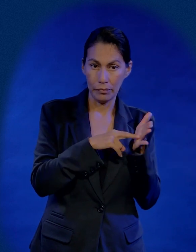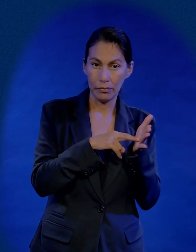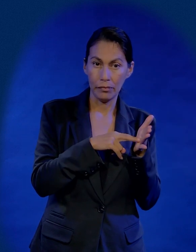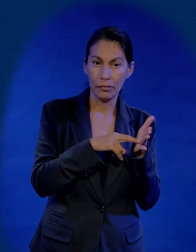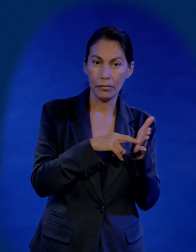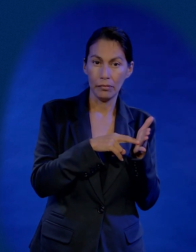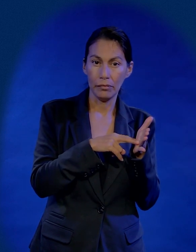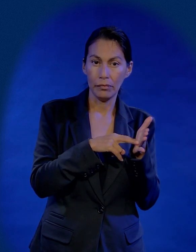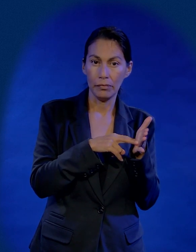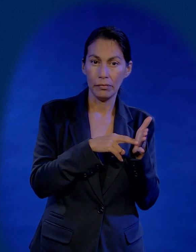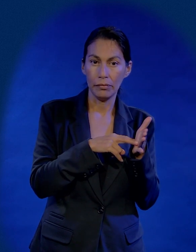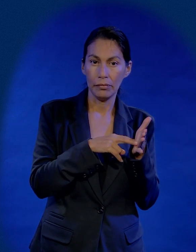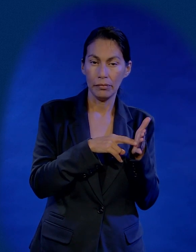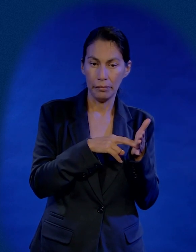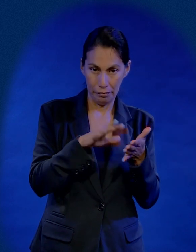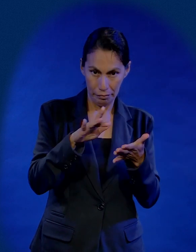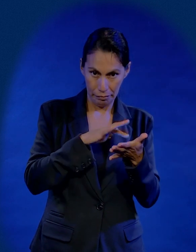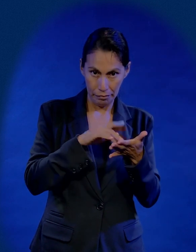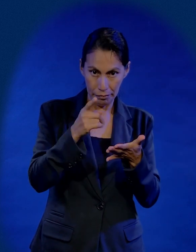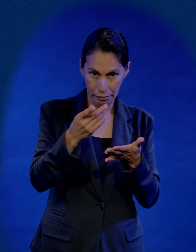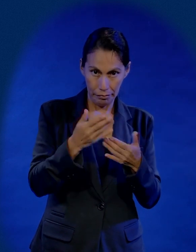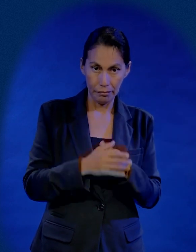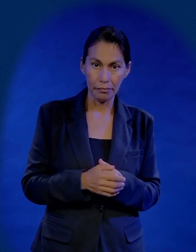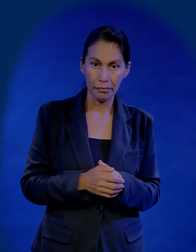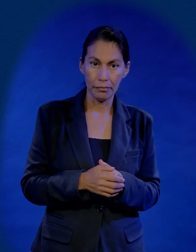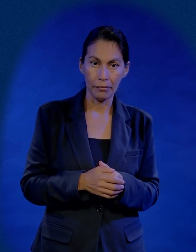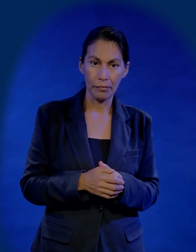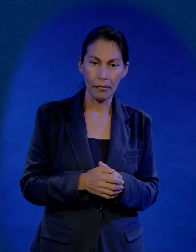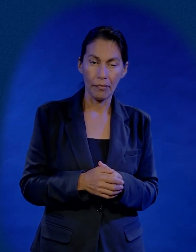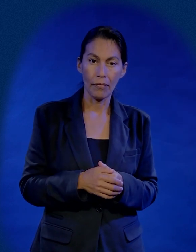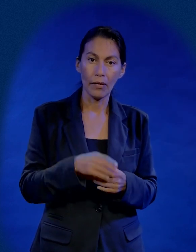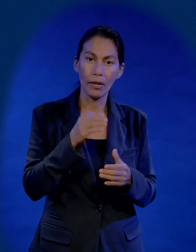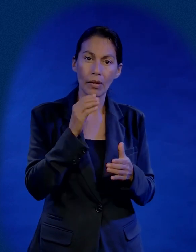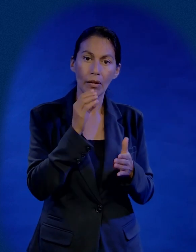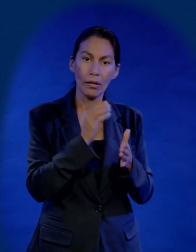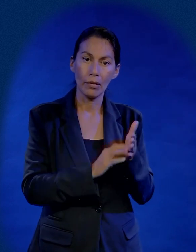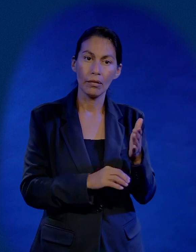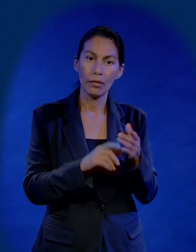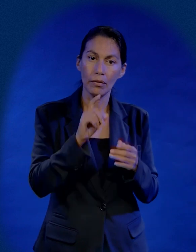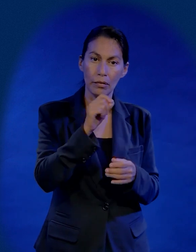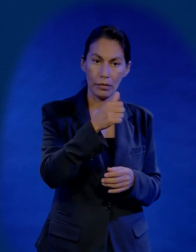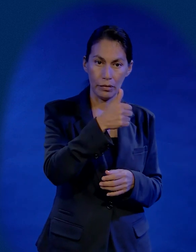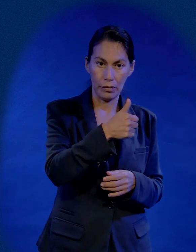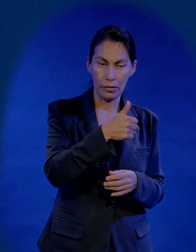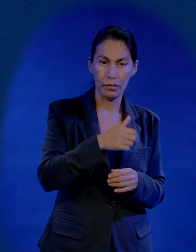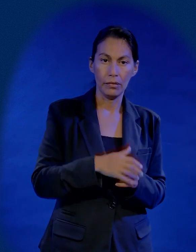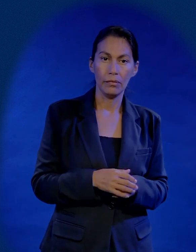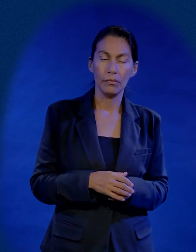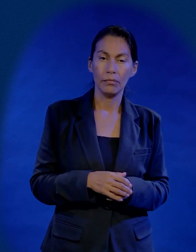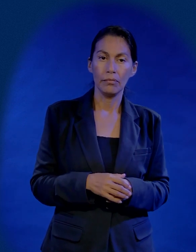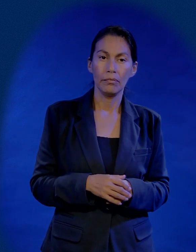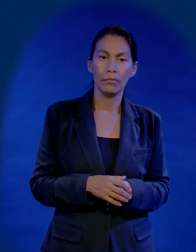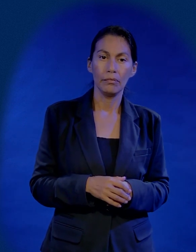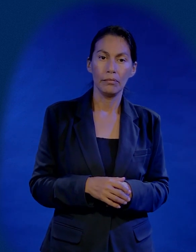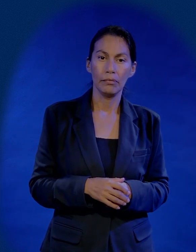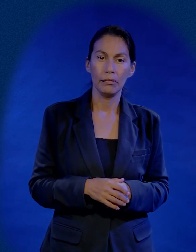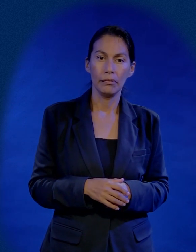que vamos a meditar ahora, por favor acompáñame, mismo en el capítulo 26, una